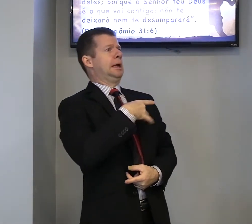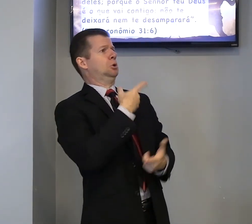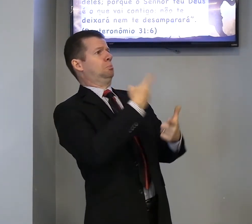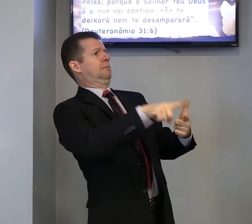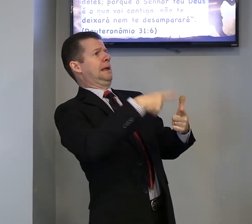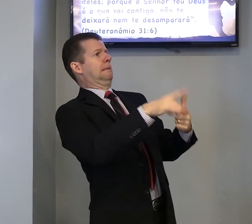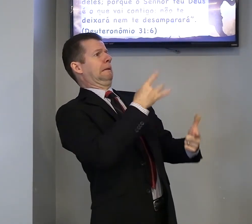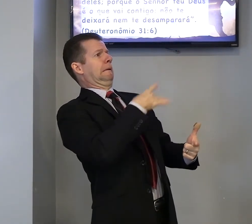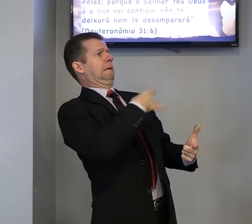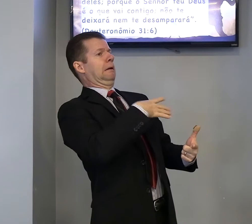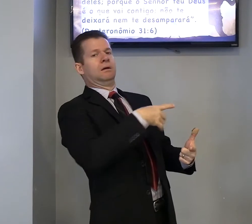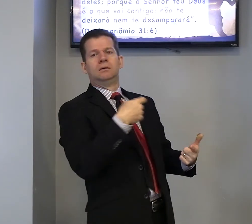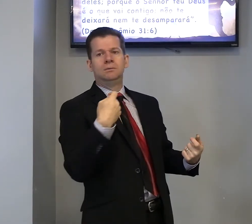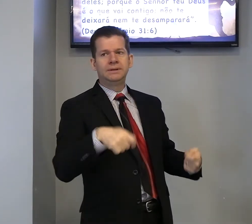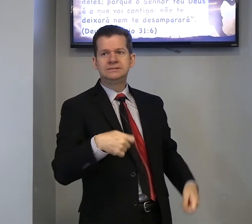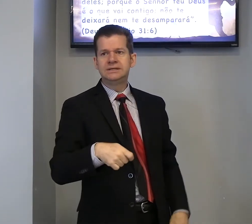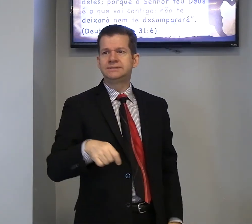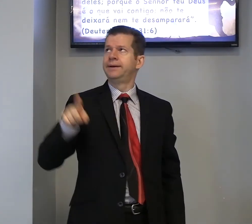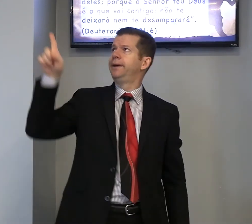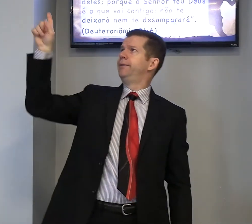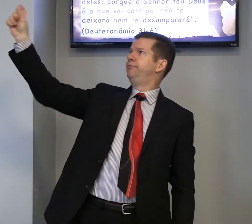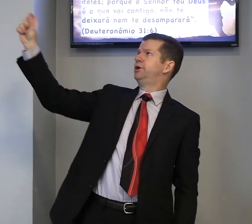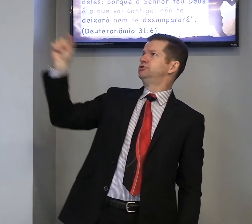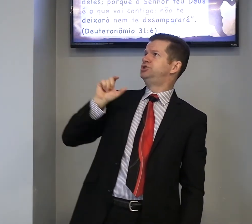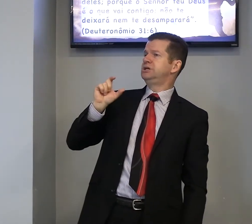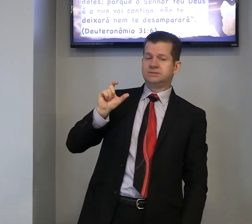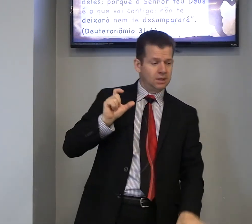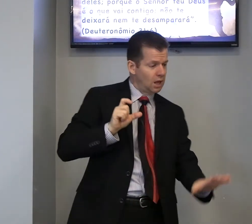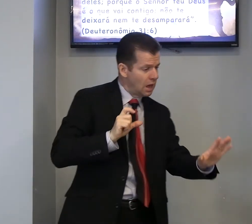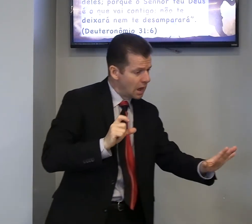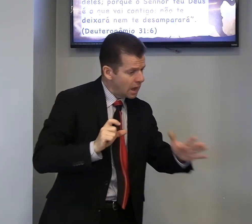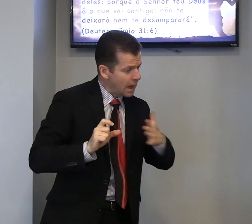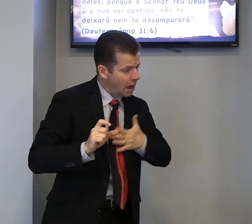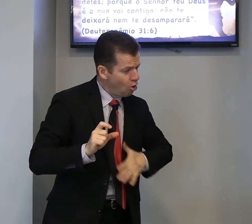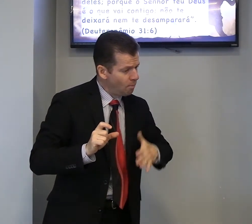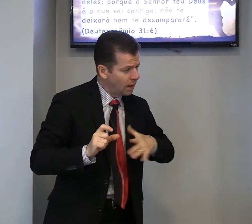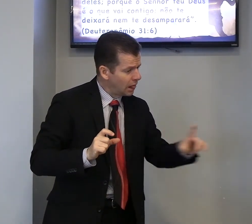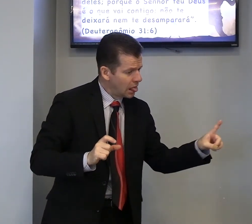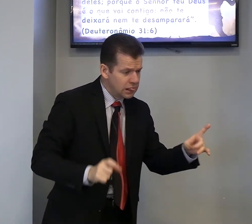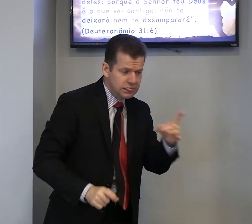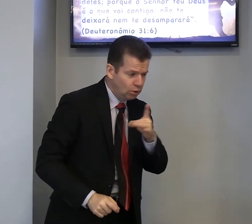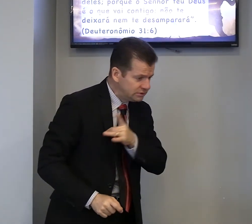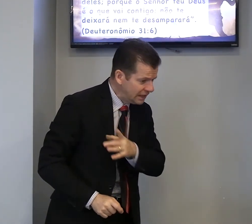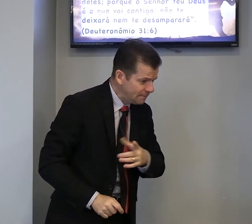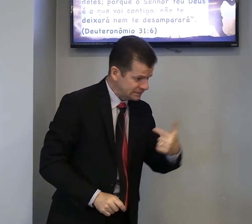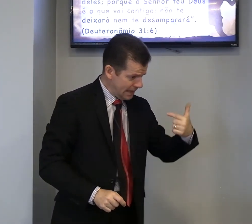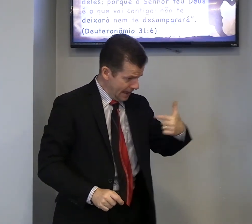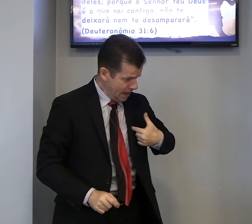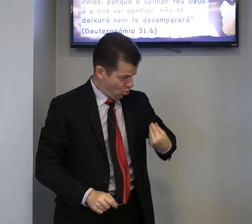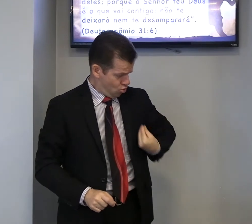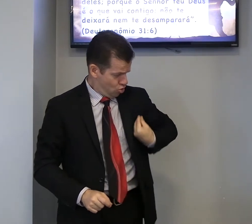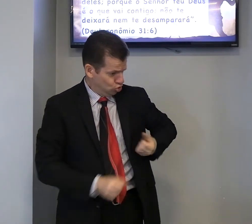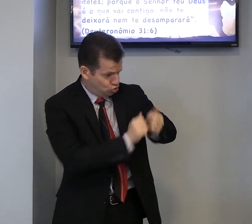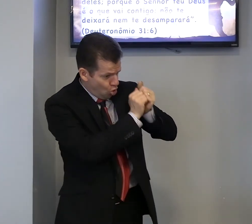medo, problema? Precisa, Deus diz, calma, não temas, eu, sou